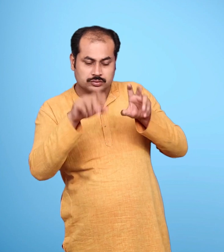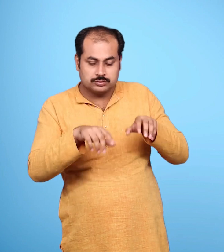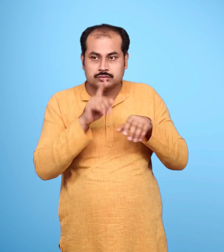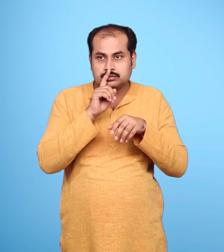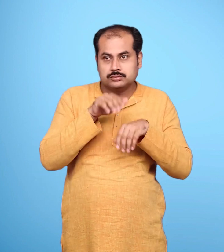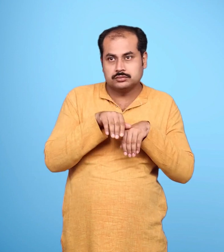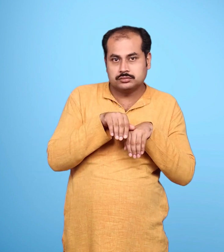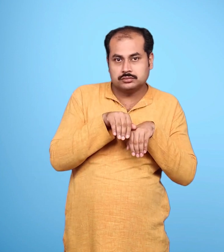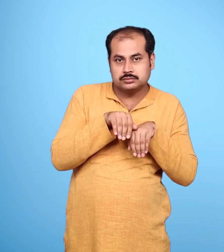सहमी